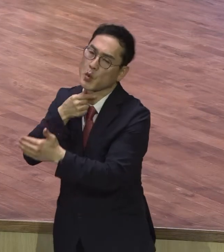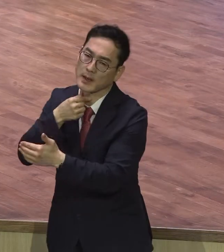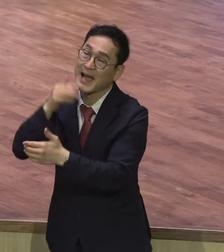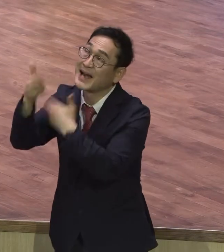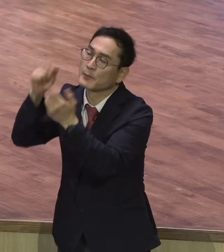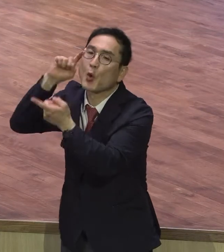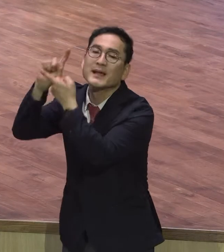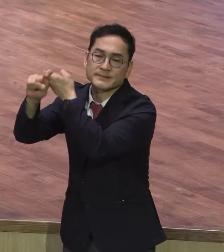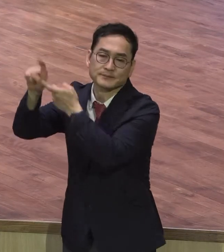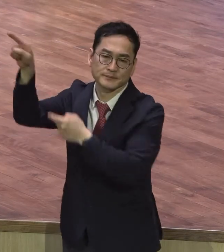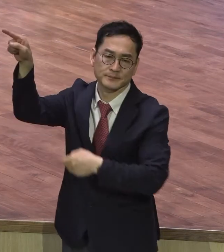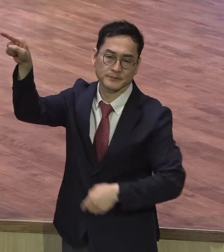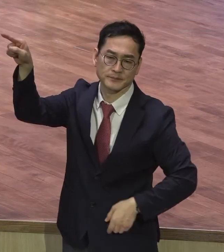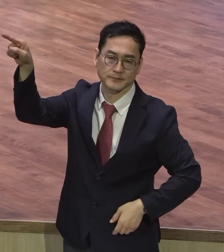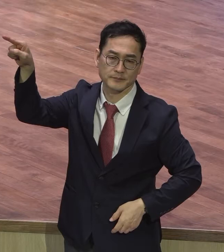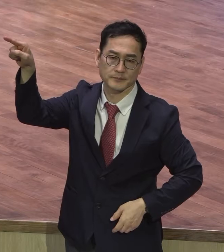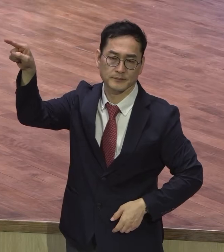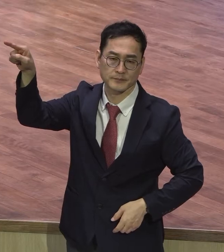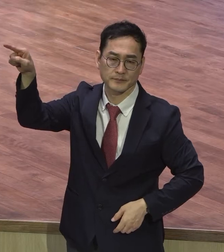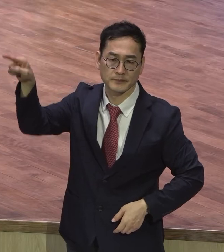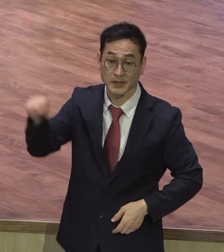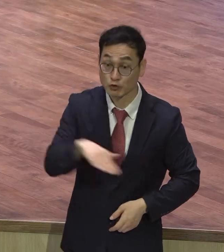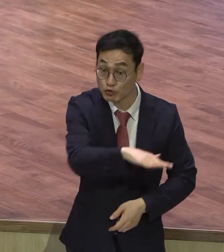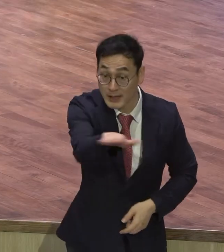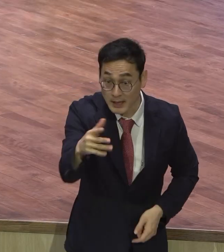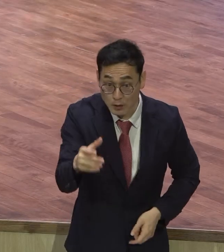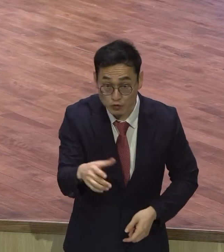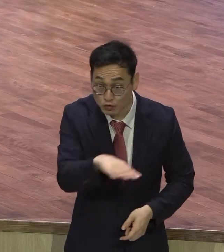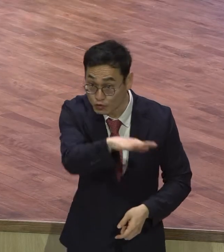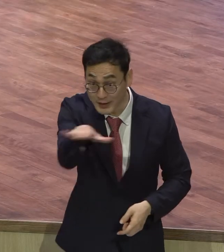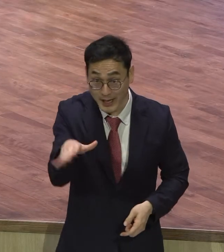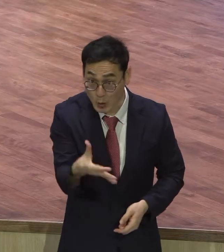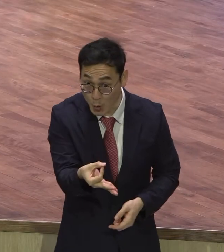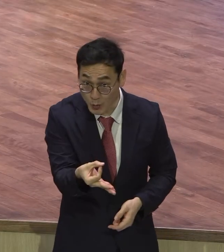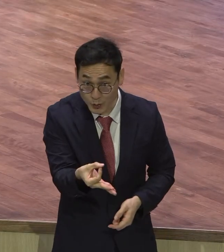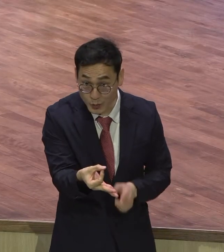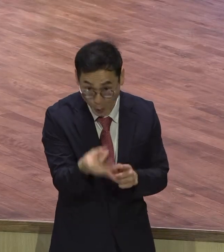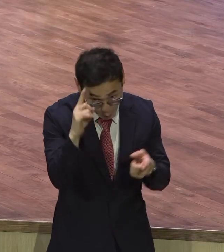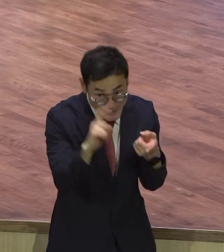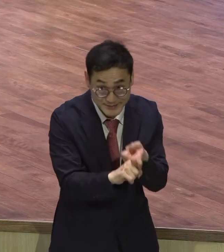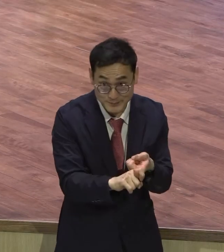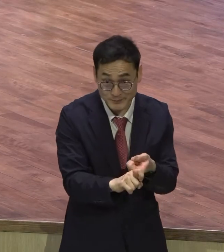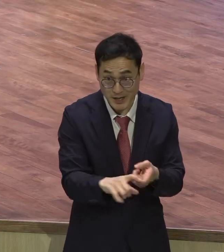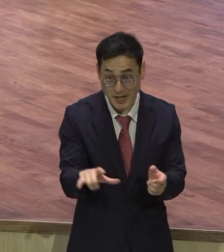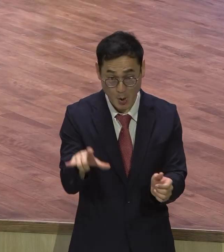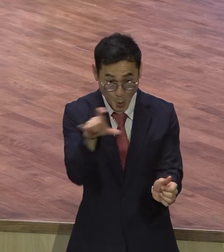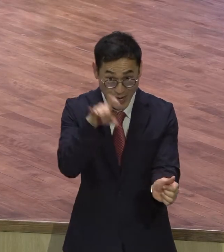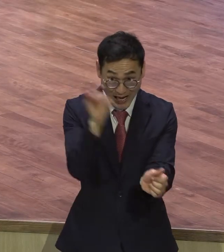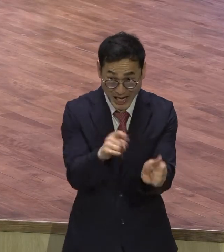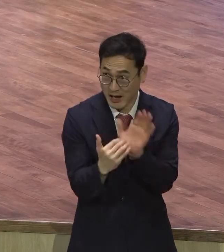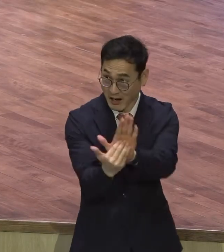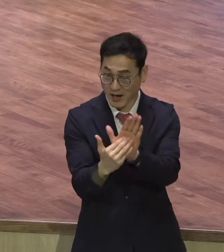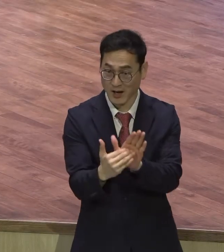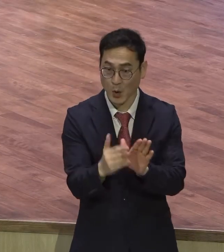생명살리는 관심 여러분의 관심은 코로나19에 안 걸리는 거지만 하나님의 생명살리는 관심